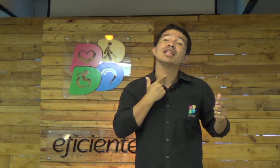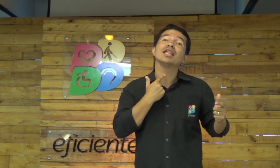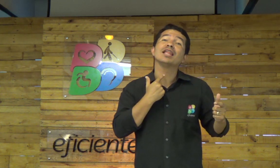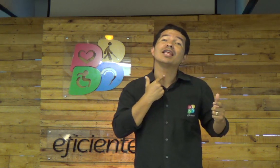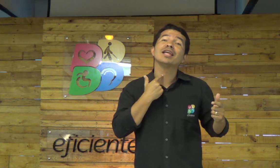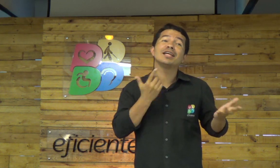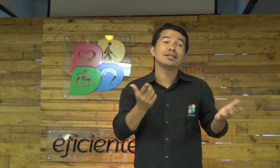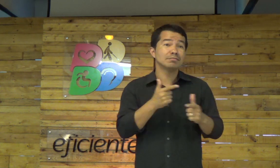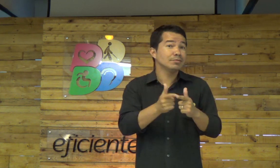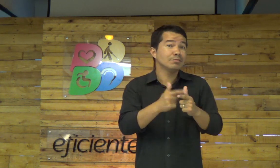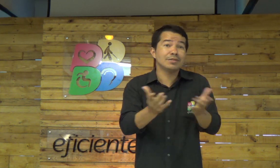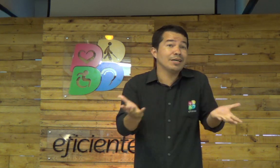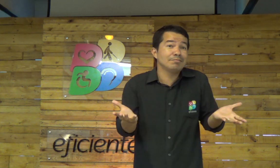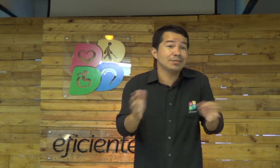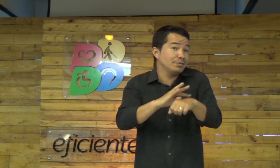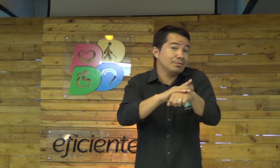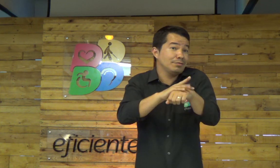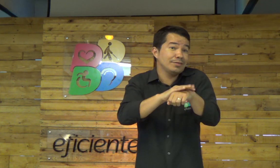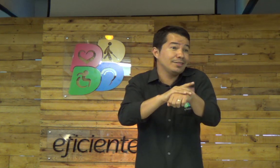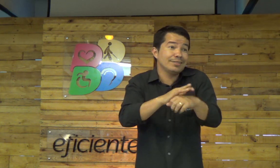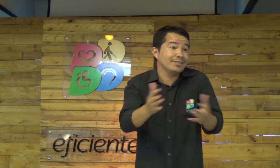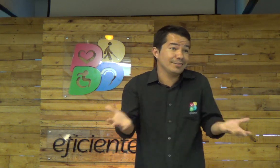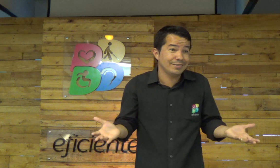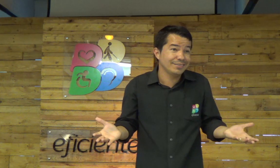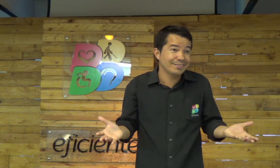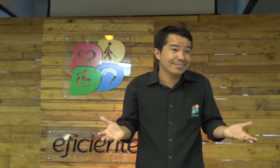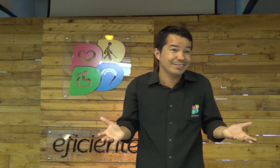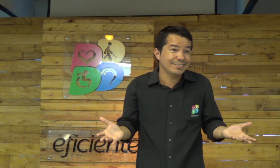Tinha um problema ali de gagueira.